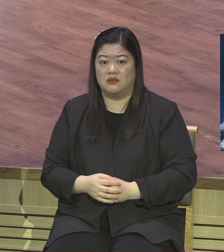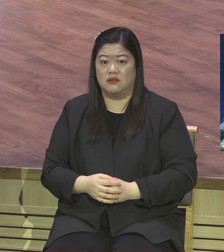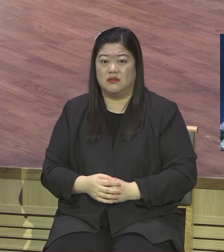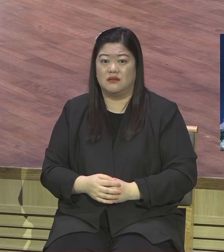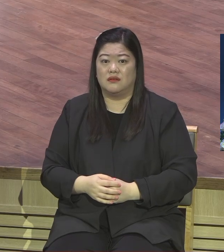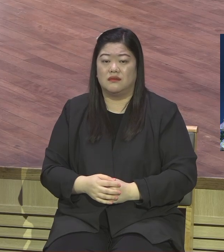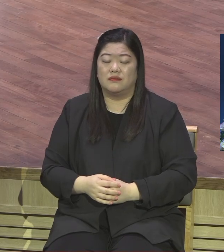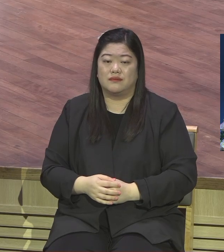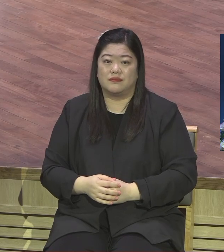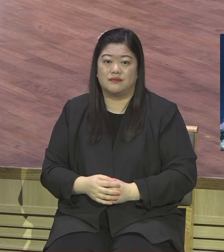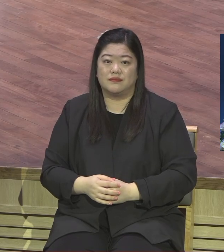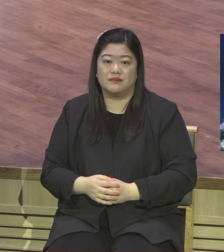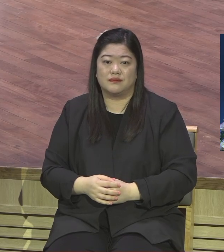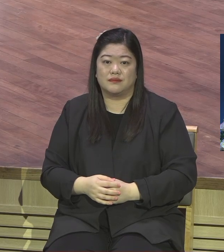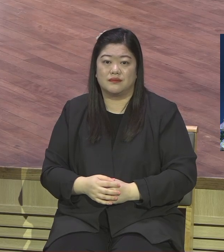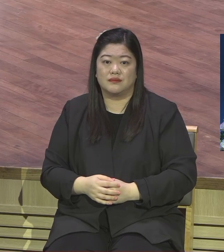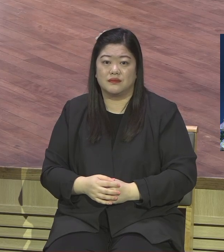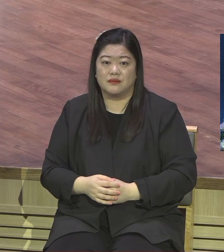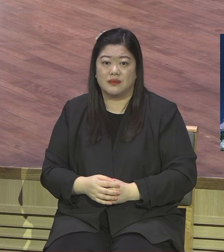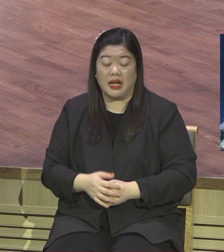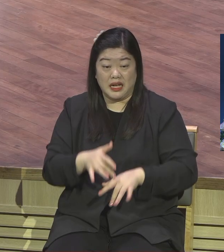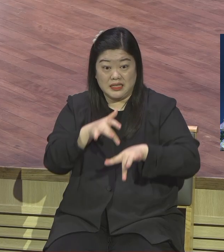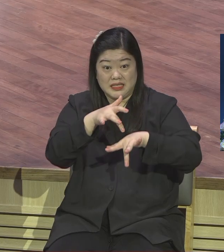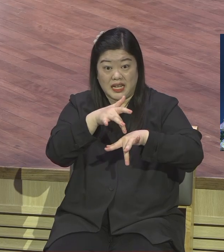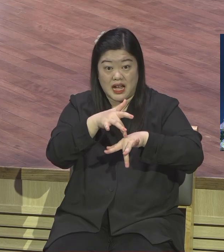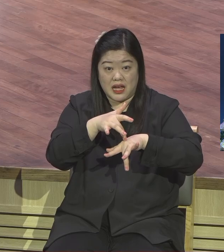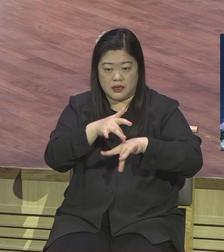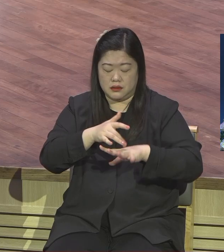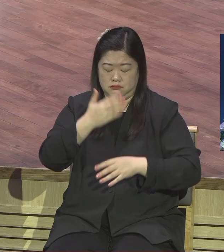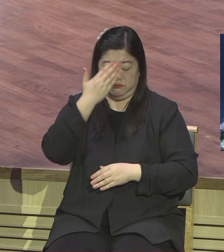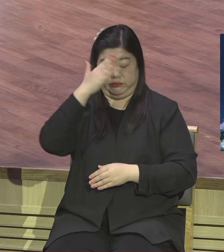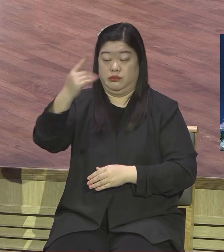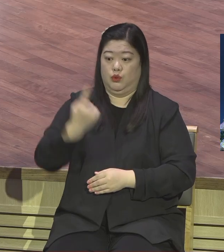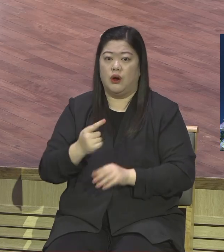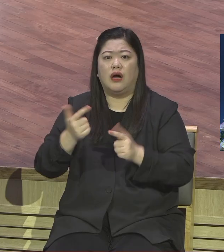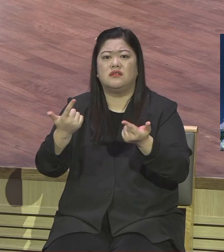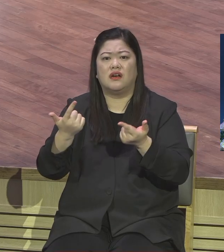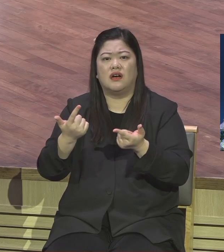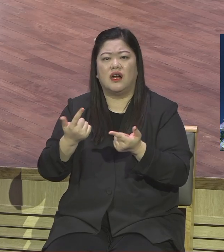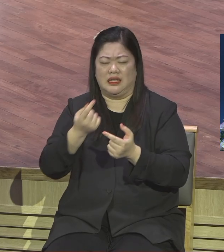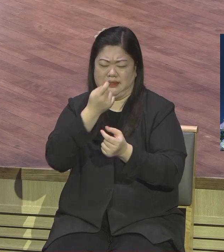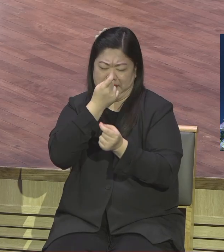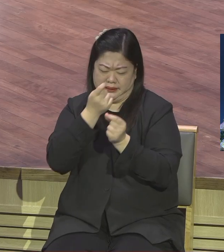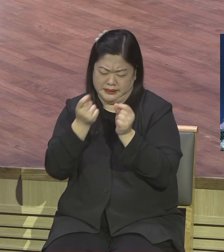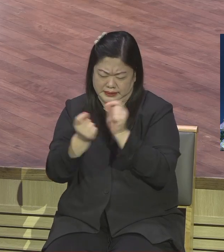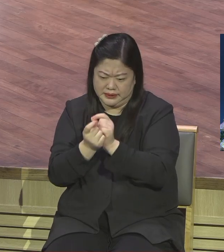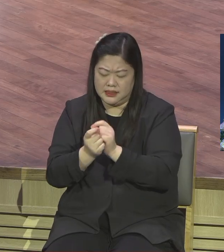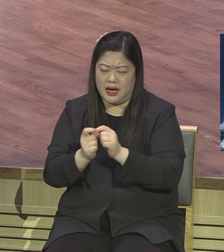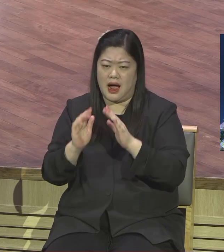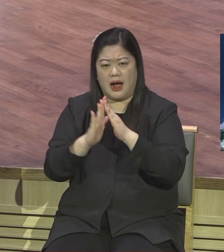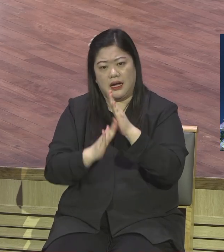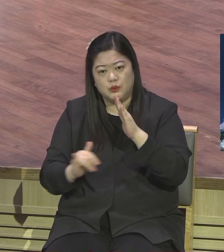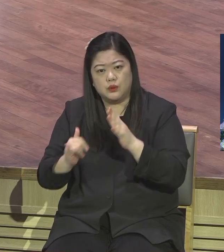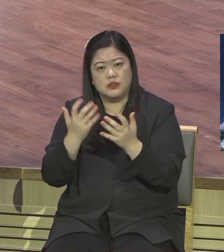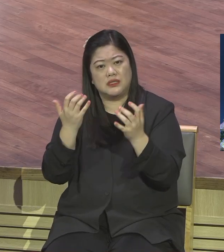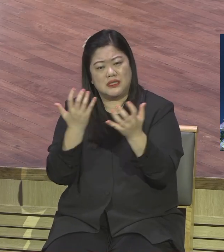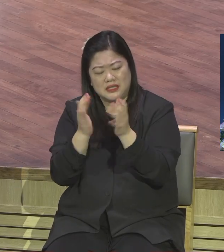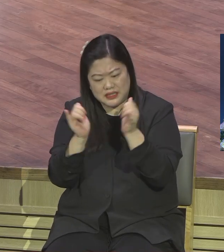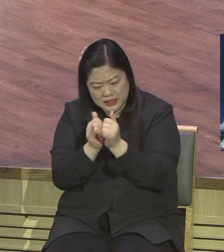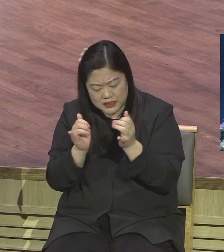가까운 그러니까 사단이 괜찮아 그렇게 사익을 활동하니까 바울이 강조한